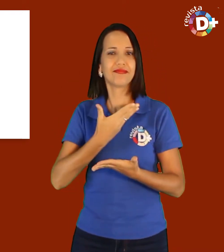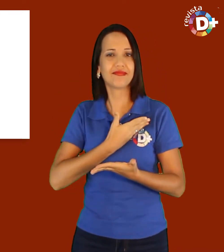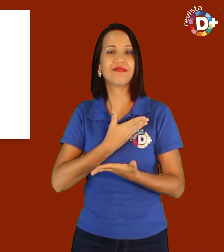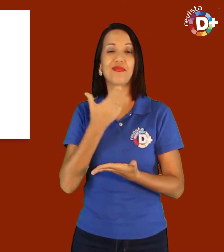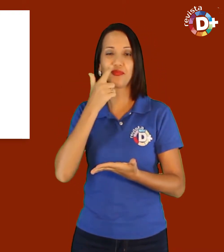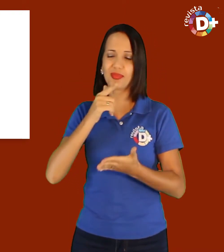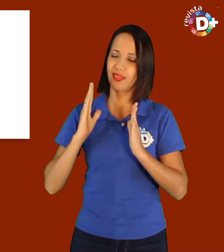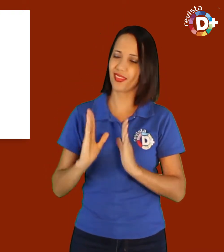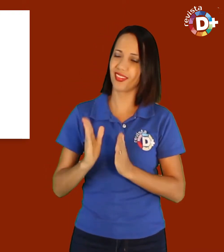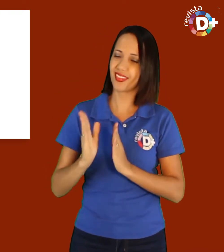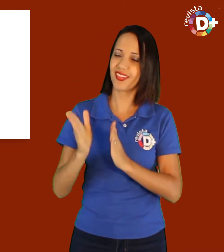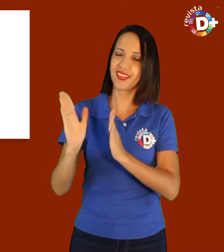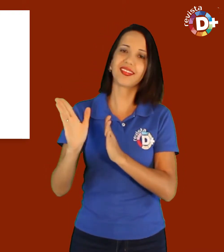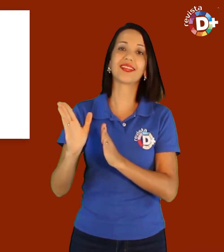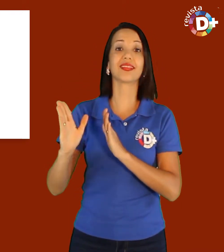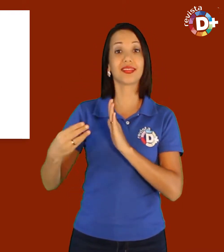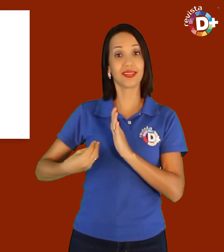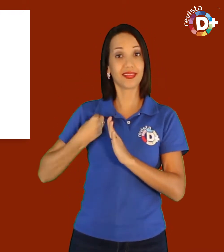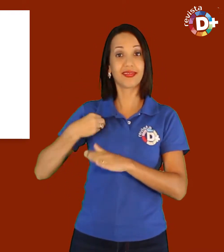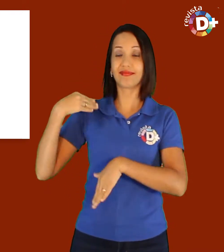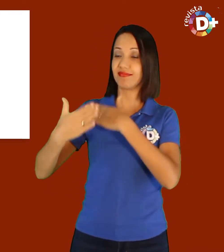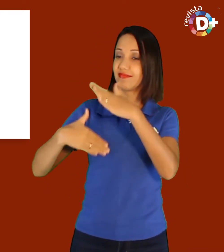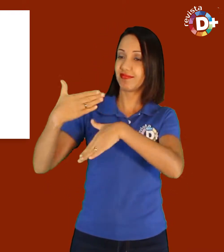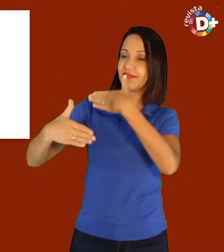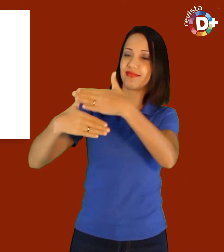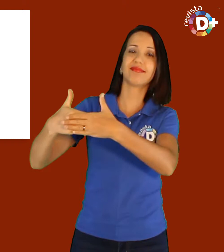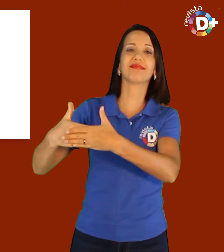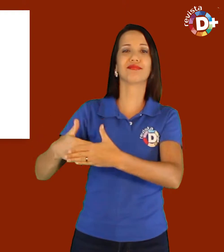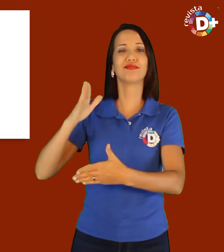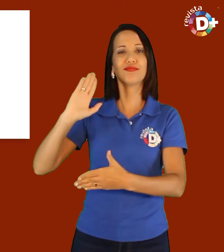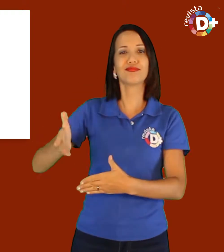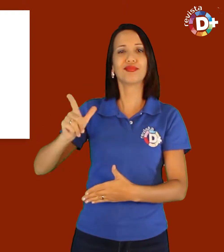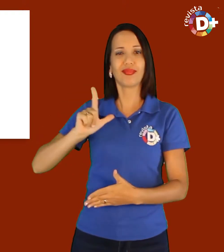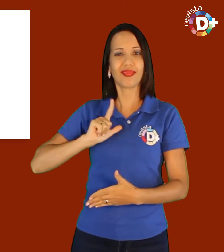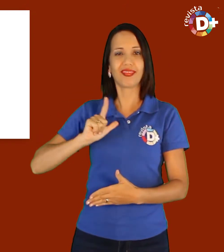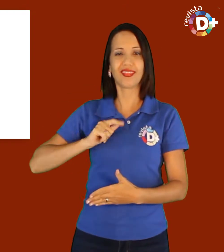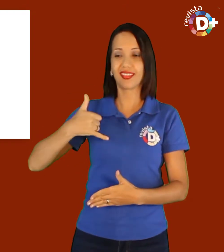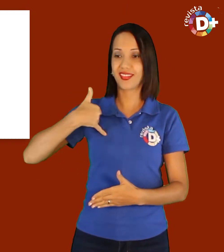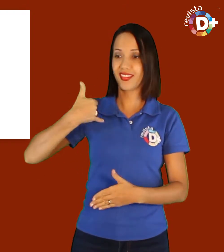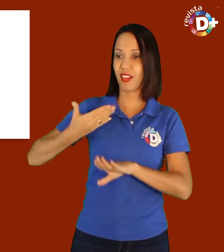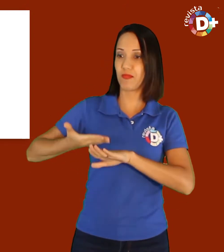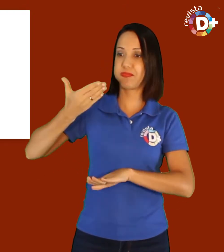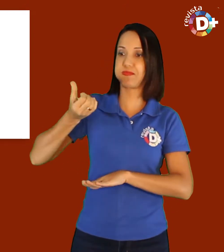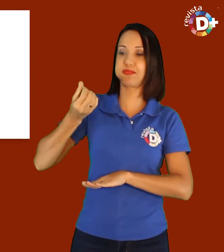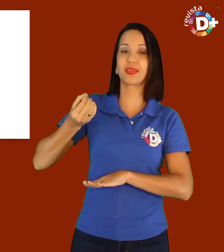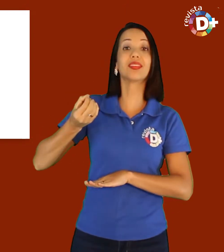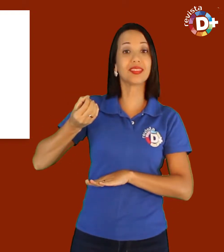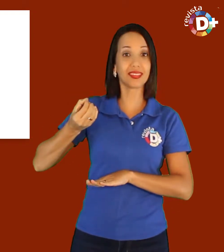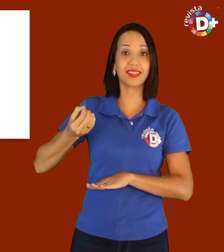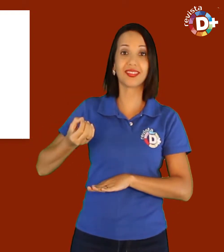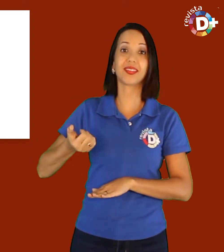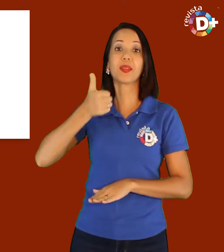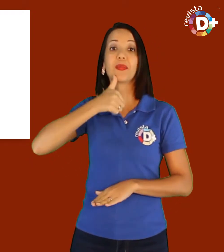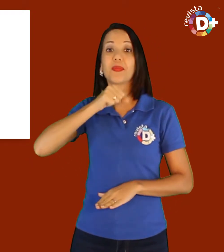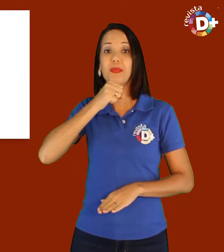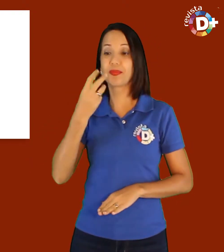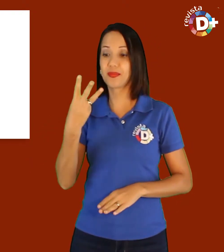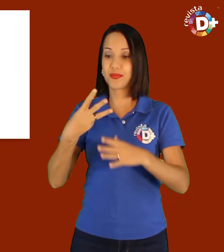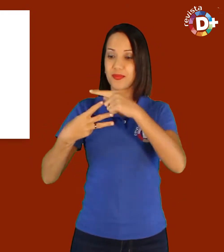consegui seguir em frente. Ao longo da minha trajetória, com mais de 60 anos bem vividos, mãe de